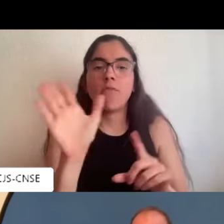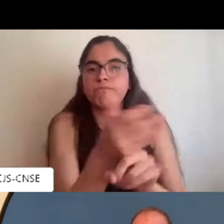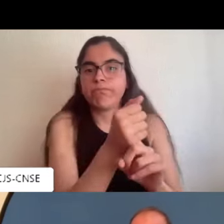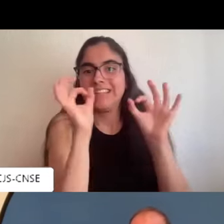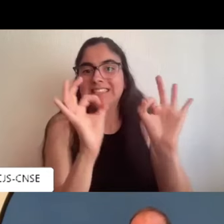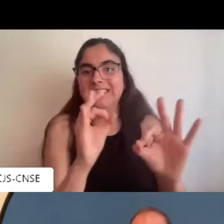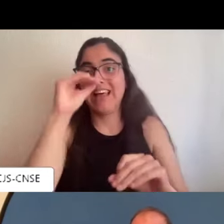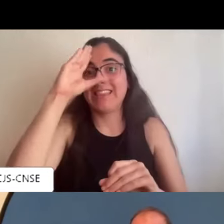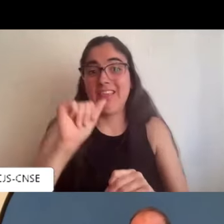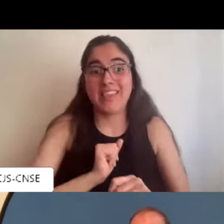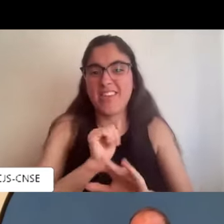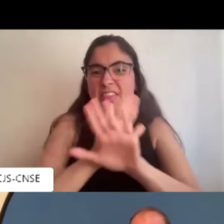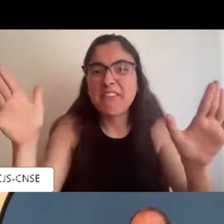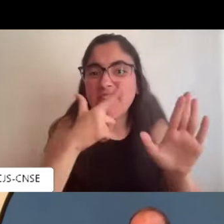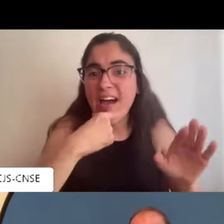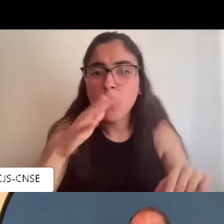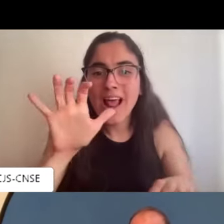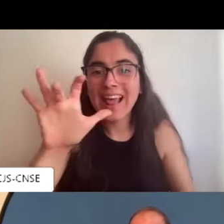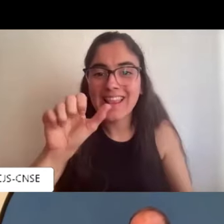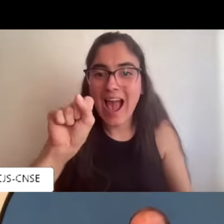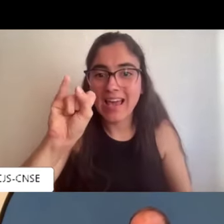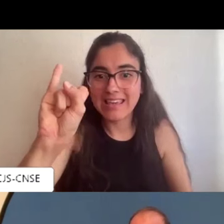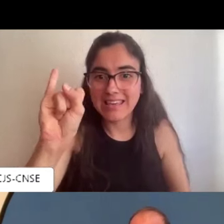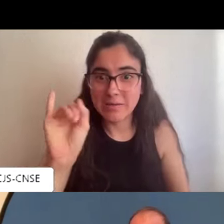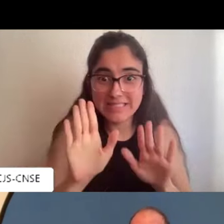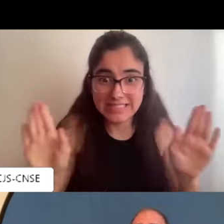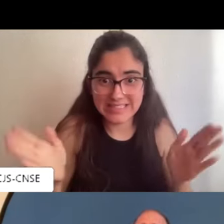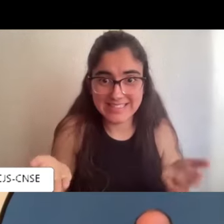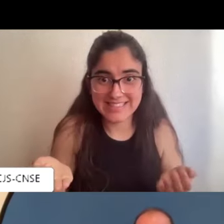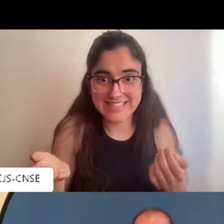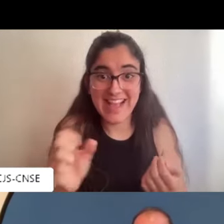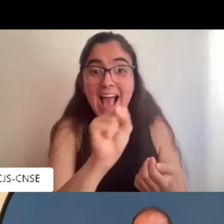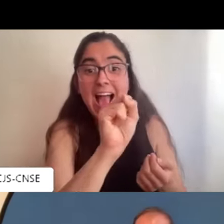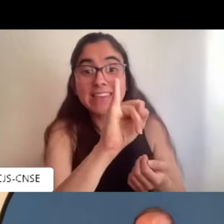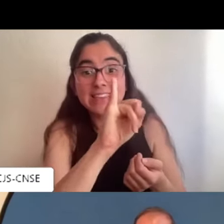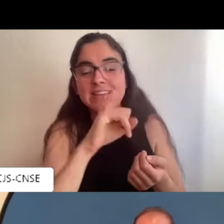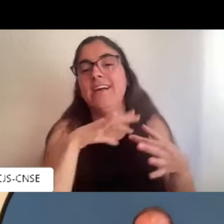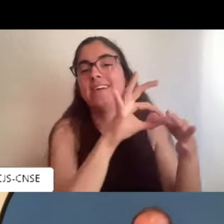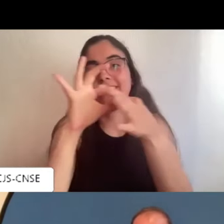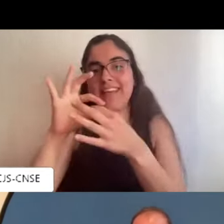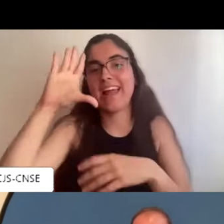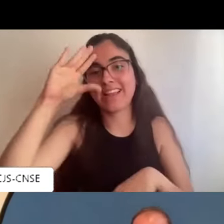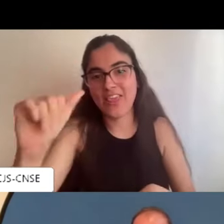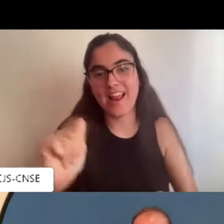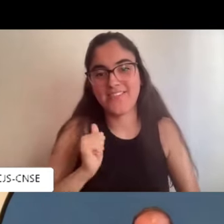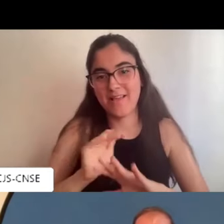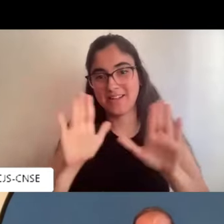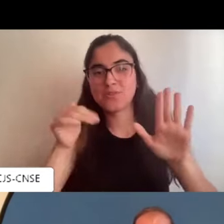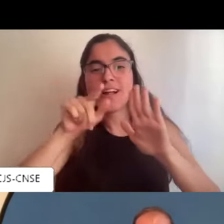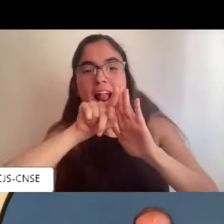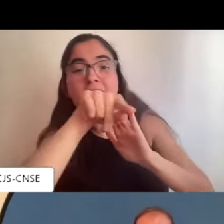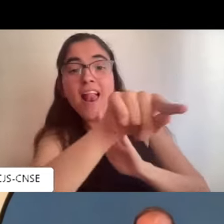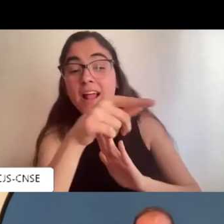se sabe ¿por qué? bueno yo creo que la inteligencia artificial es muy fácil detectarlo por la letra ahí ya lo